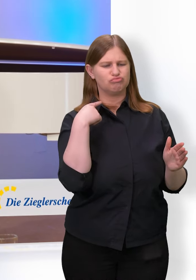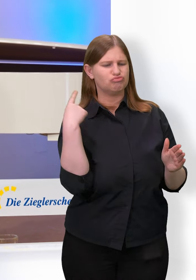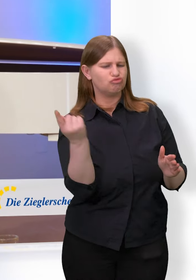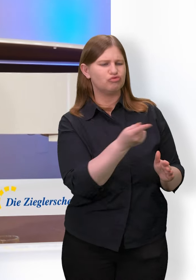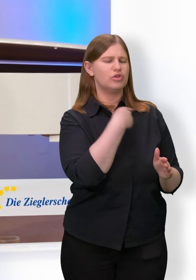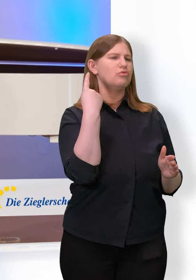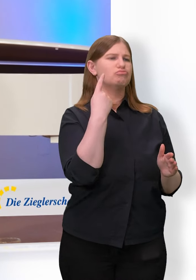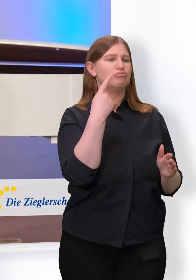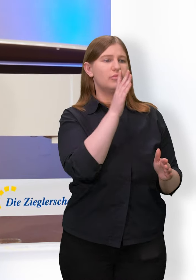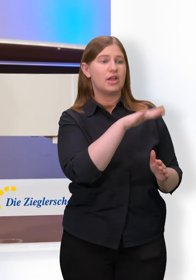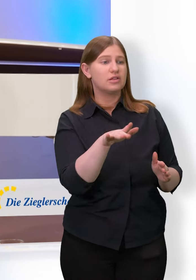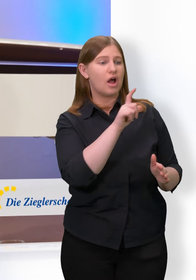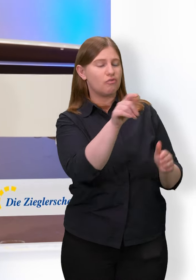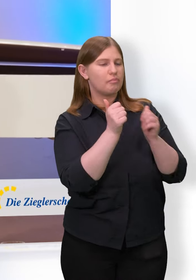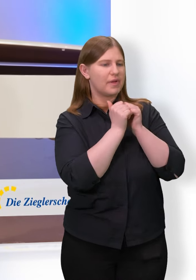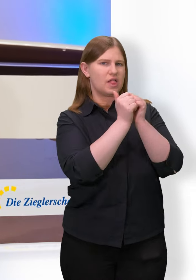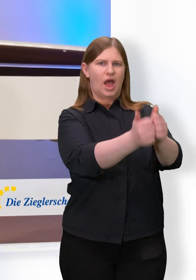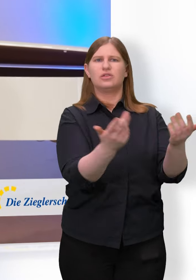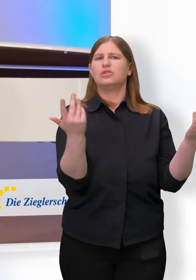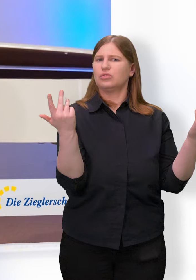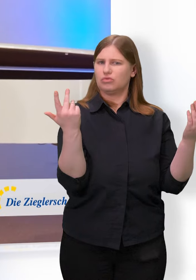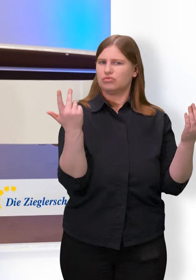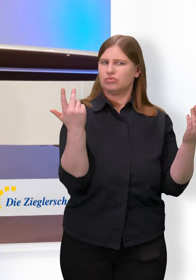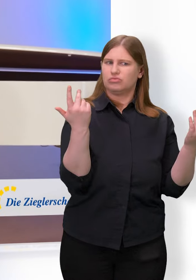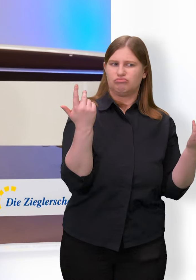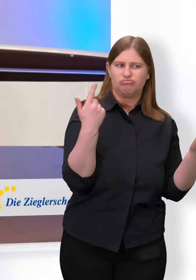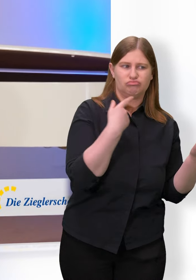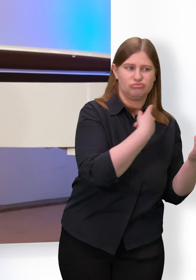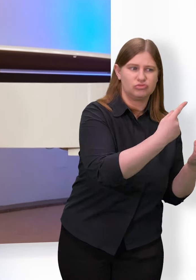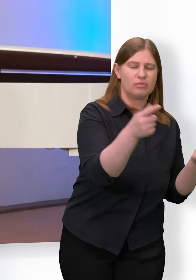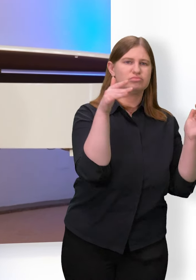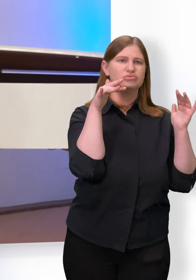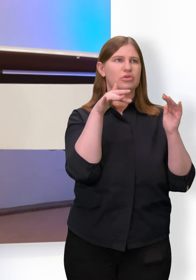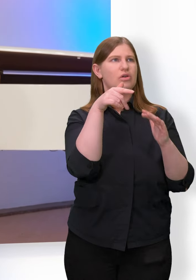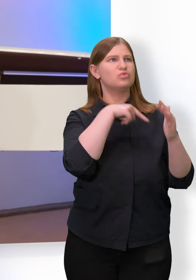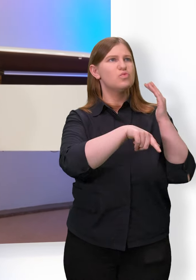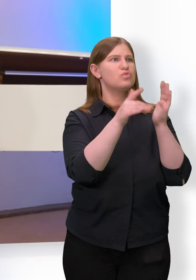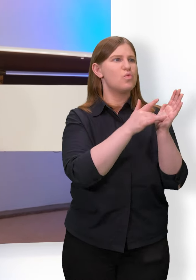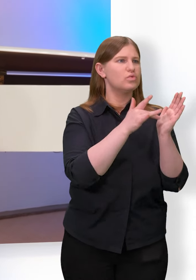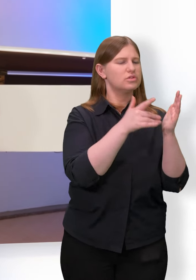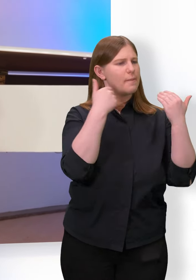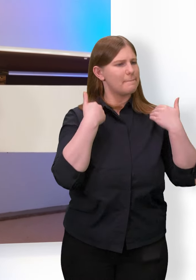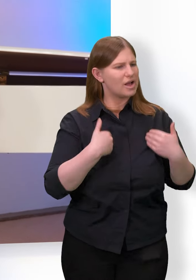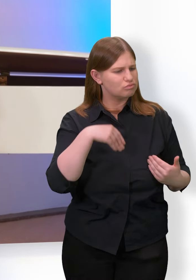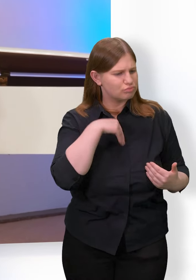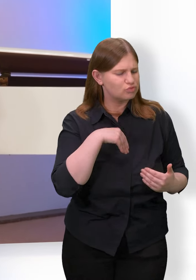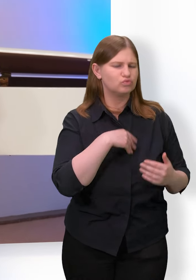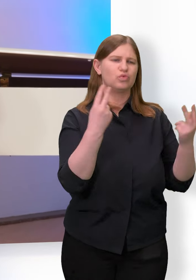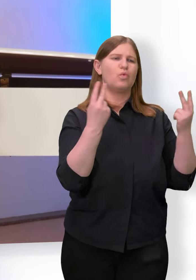familiären Gründen oder aus Gründen, die in ihrer Persönlichkeit liegen, irgendwie durch schlimme Erfahrungen, was auch